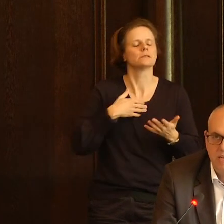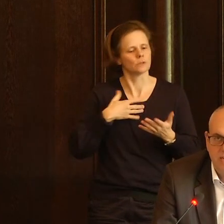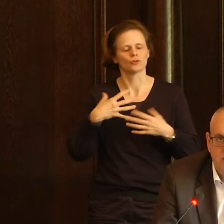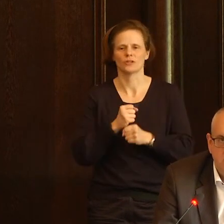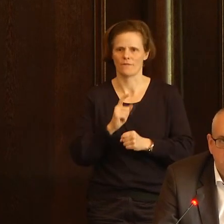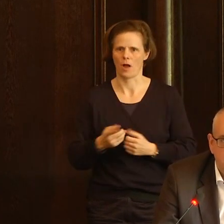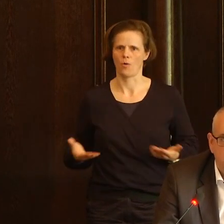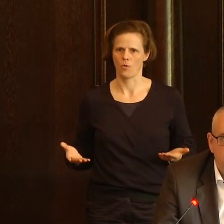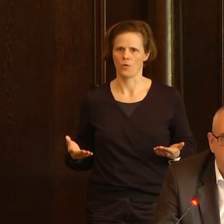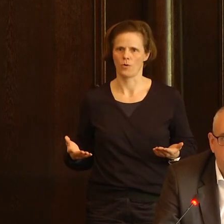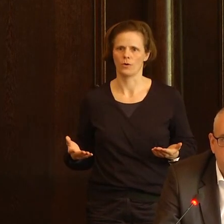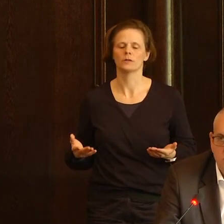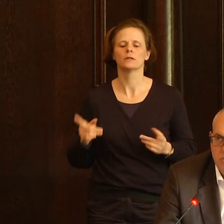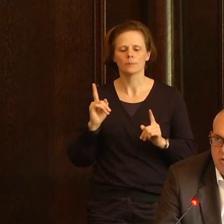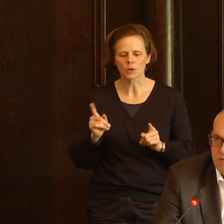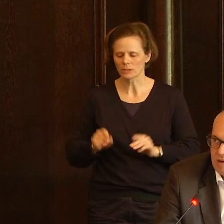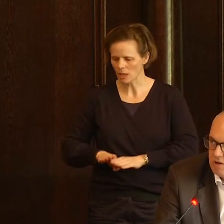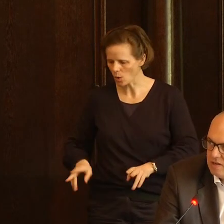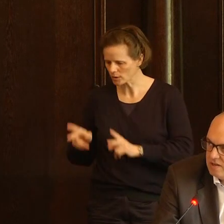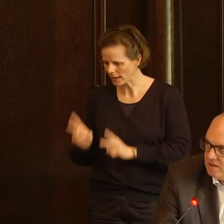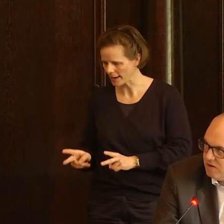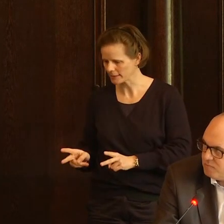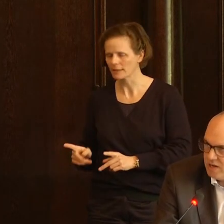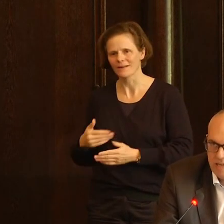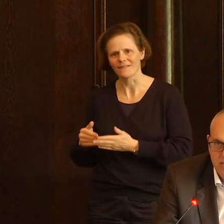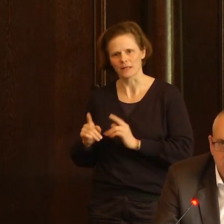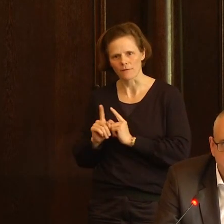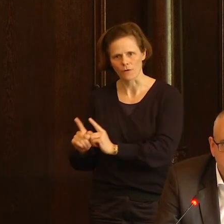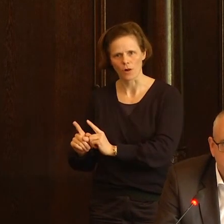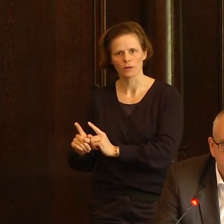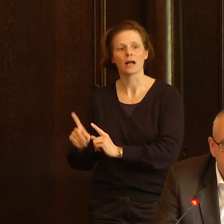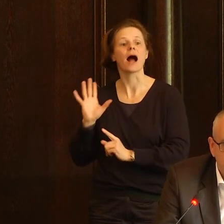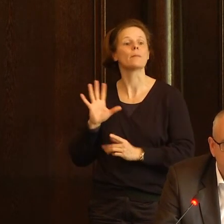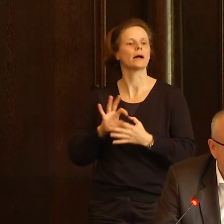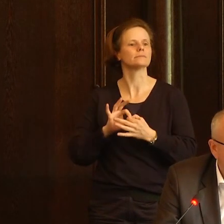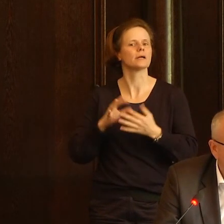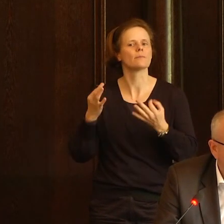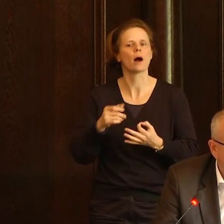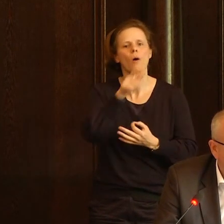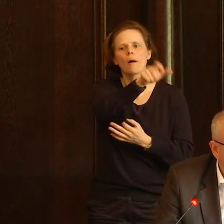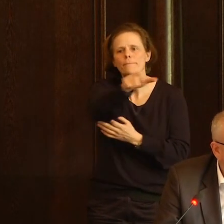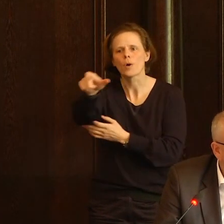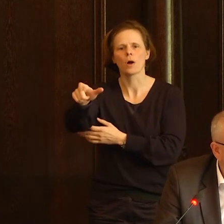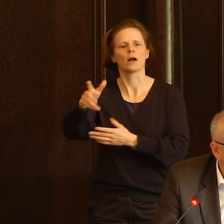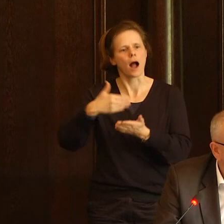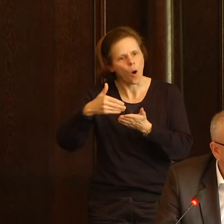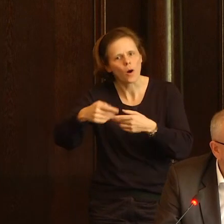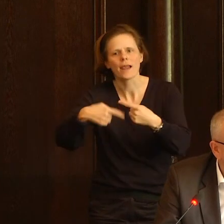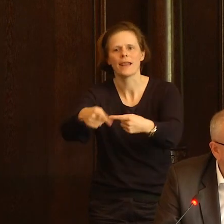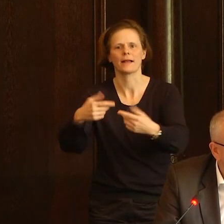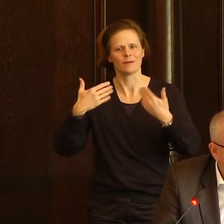zusammendenkt, dass die Bürgerinnen und Bürger auf Dauer auch bereit sind, diese Entscheidung zu akzeptieren und sich danach zu